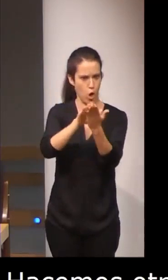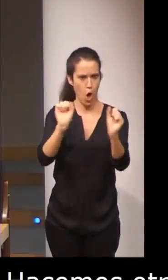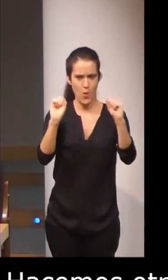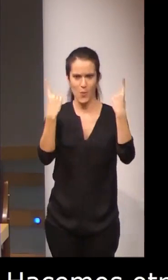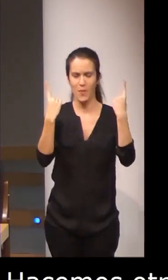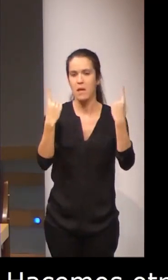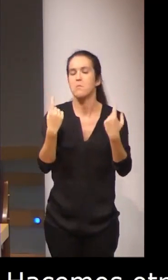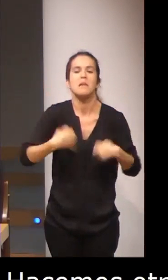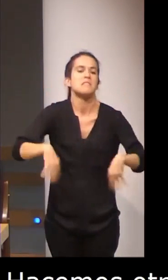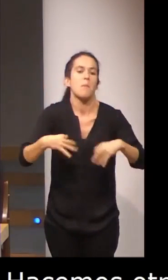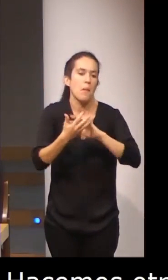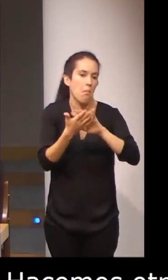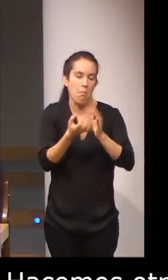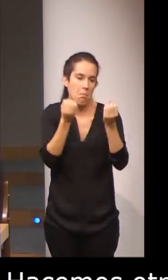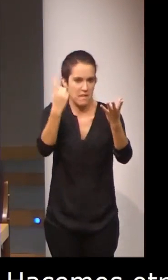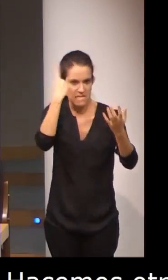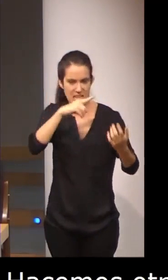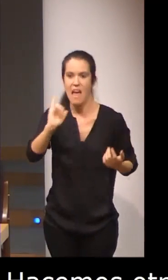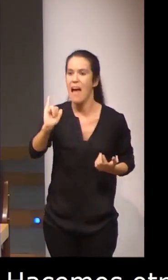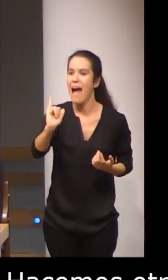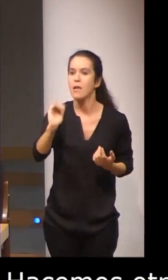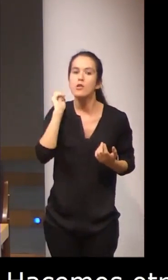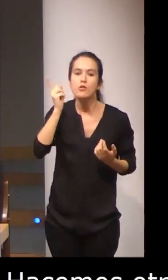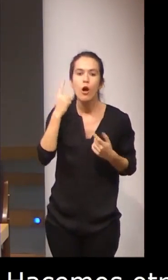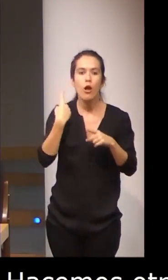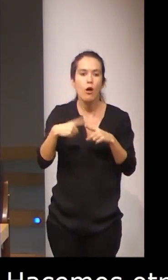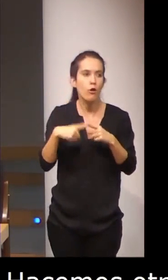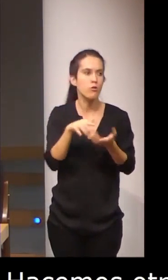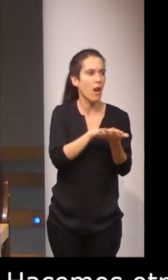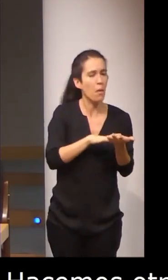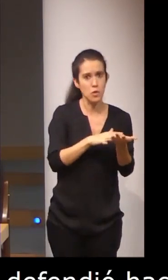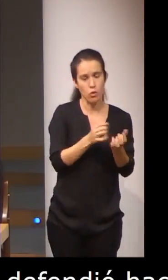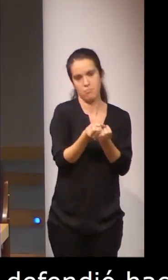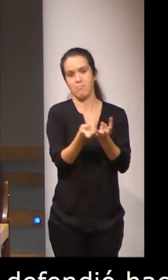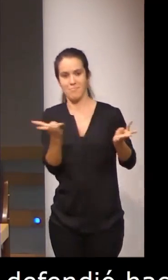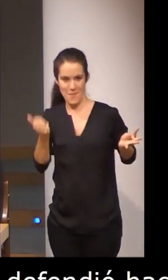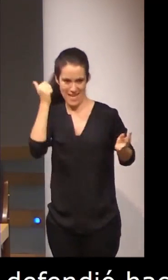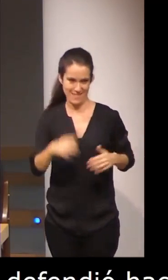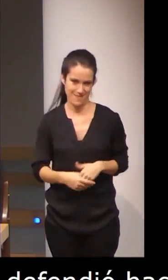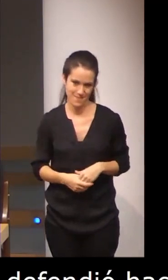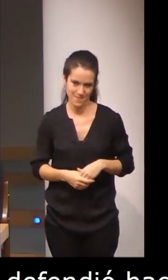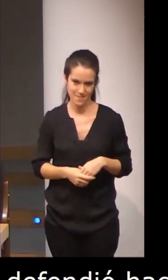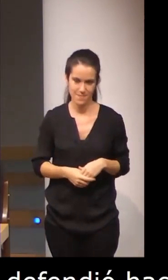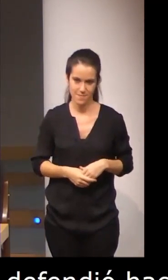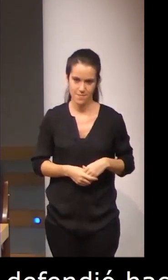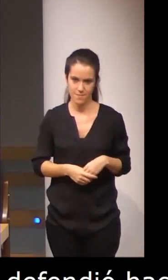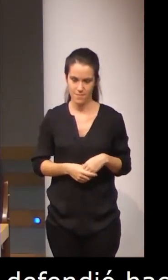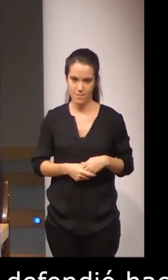bueno, simplemente para que se sepa que no solo hacemos cosas relacionadas con la lengua de signos. Y, bueno,